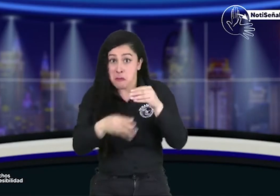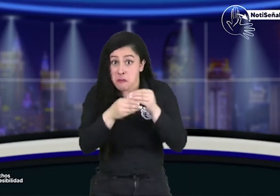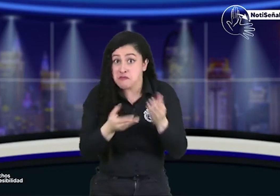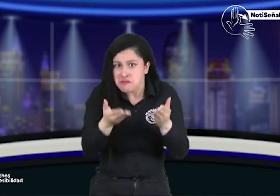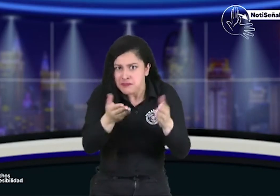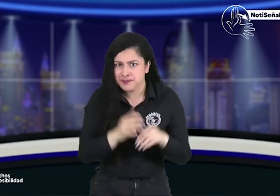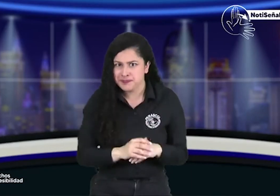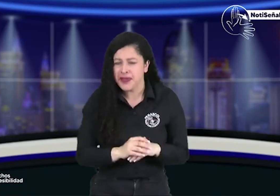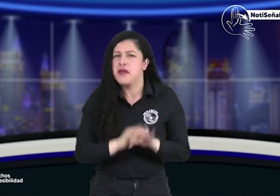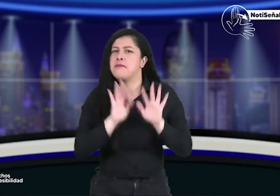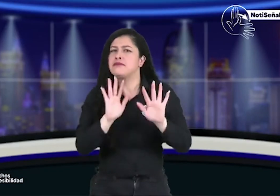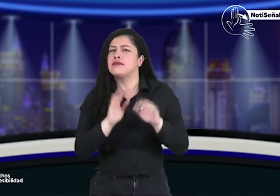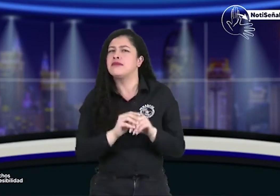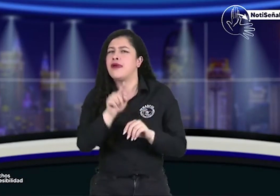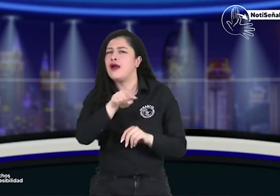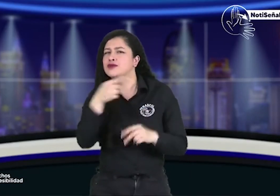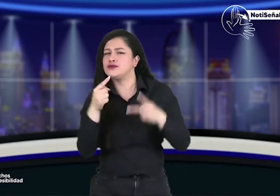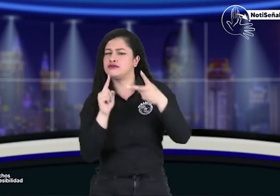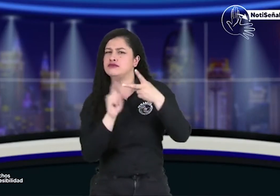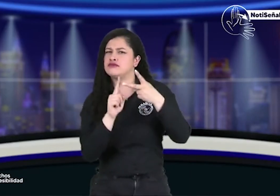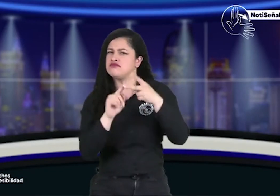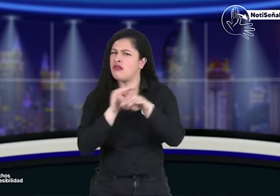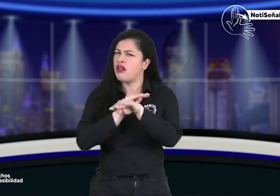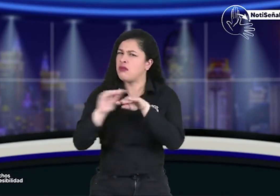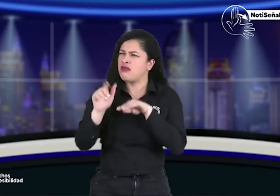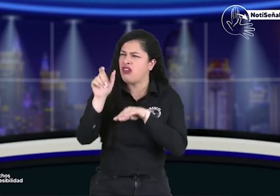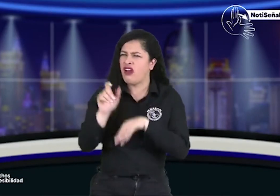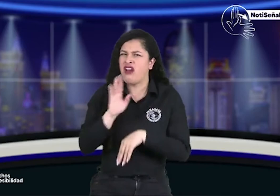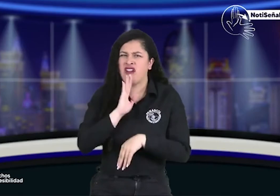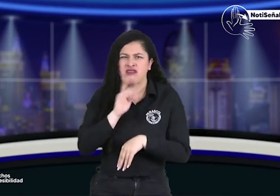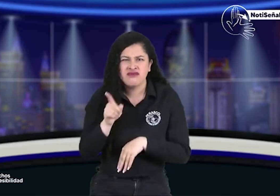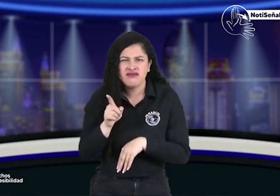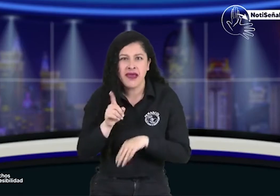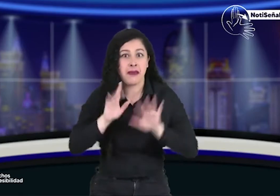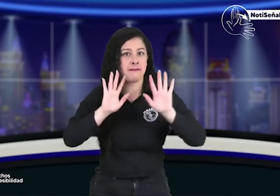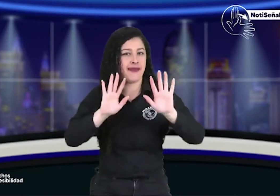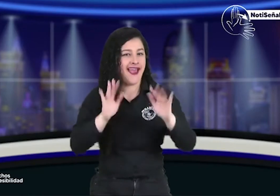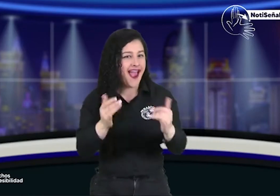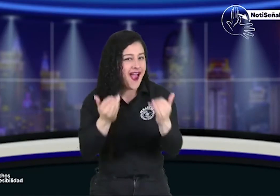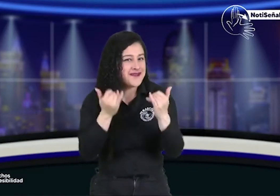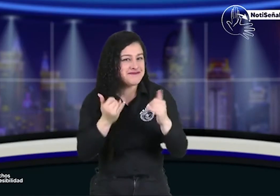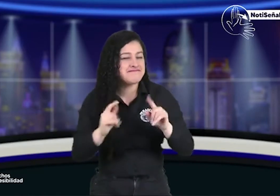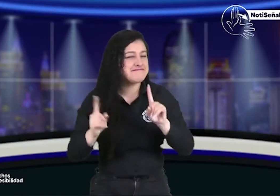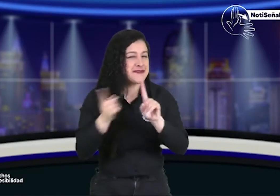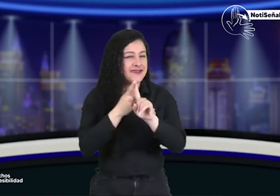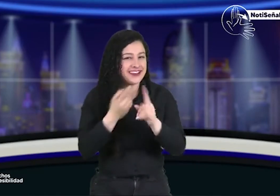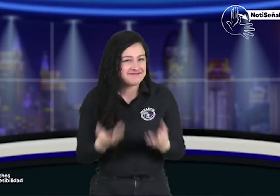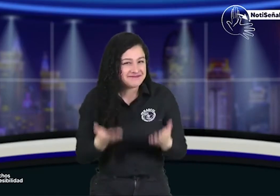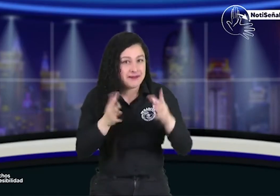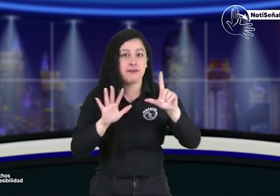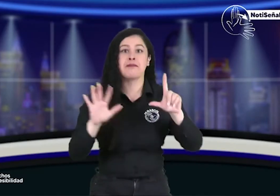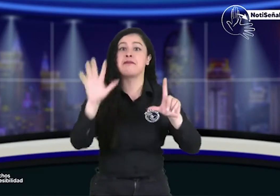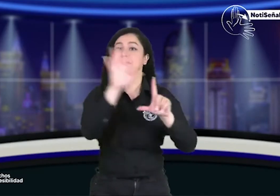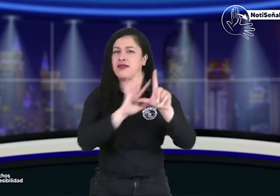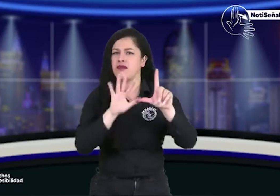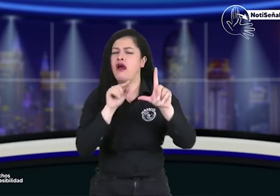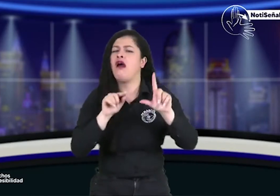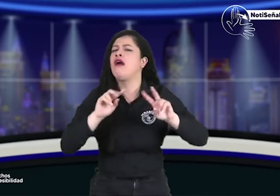algo más sobre que algo que nos quiera contar y también quién será su invitado sin embargo quiero mostrarles